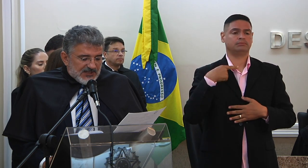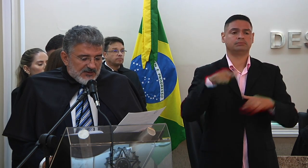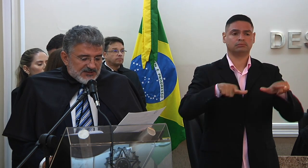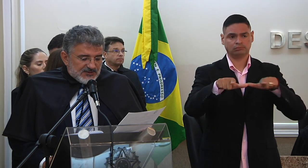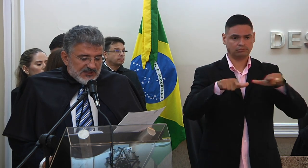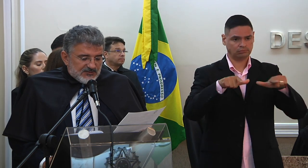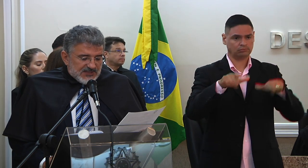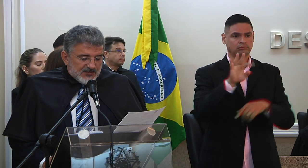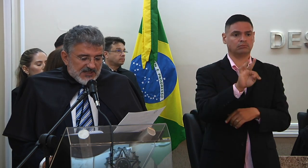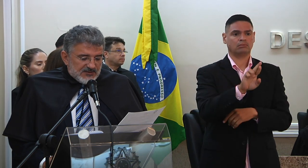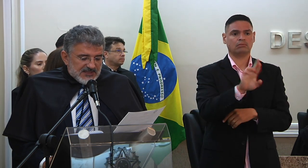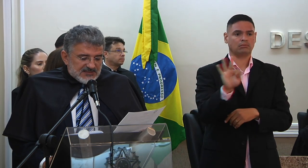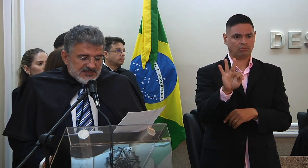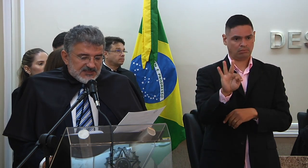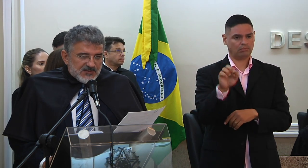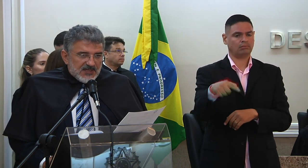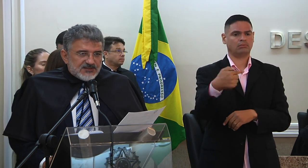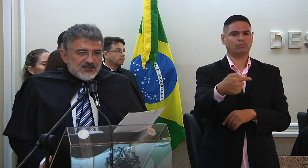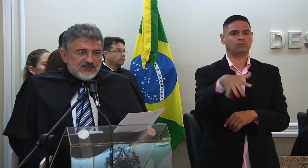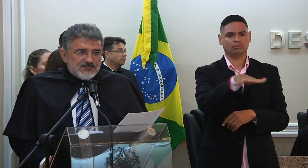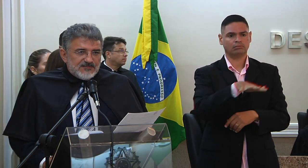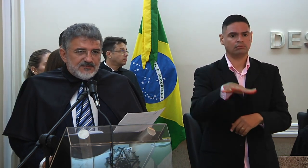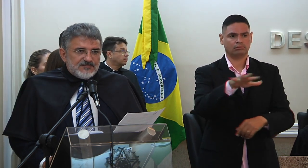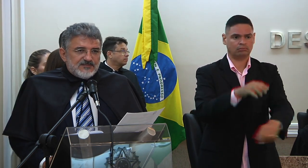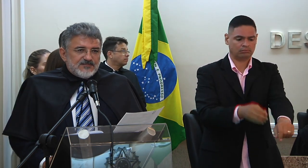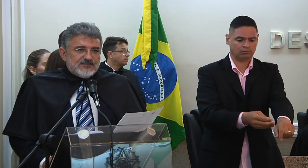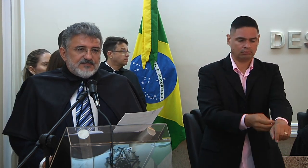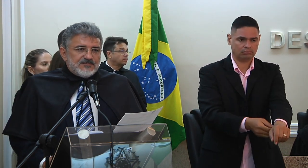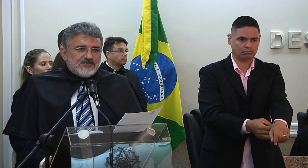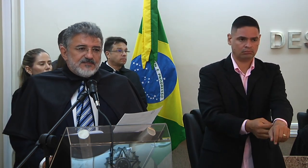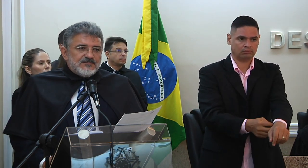do tribunal regional do trabalho da sétima região